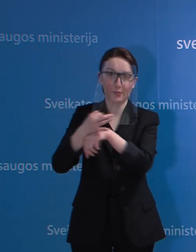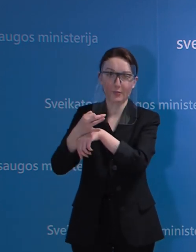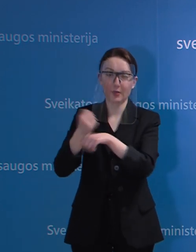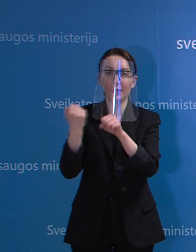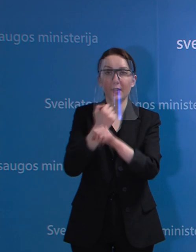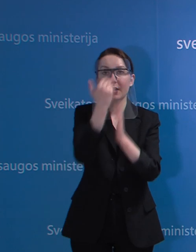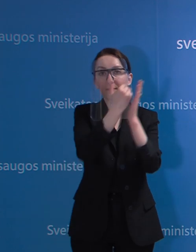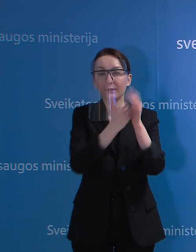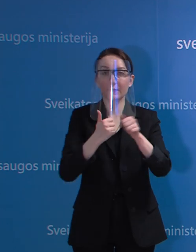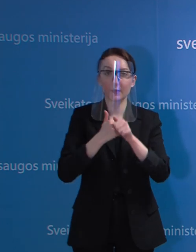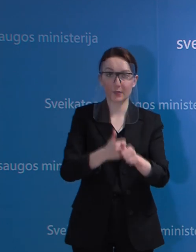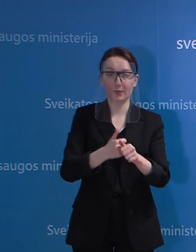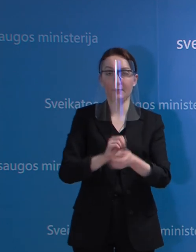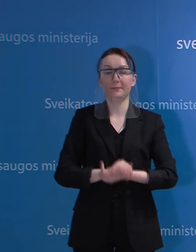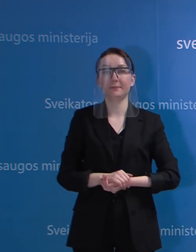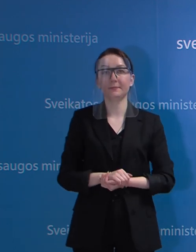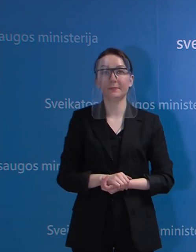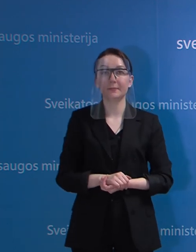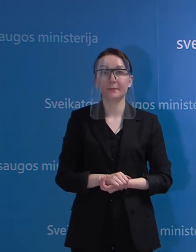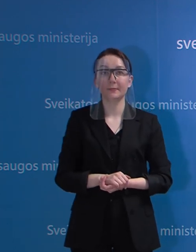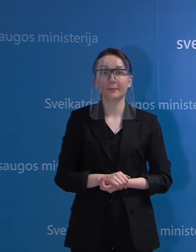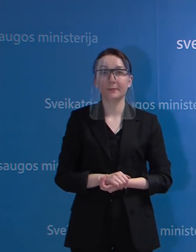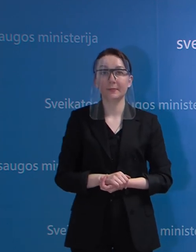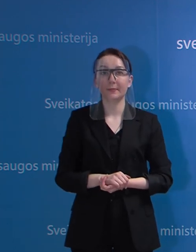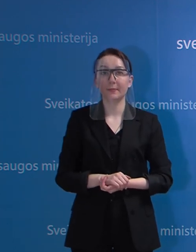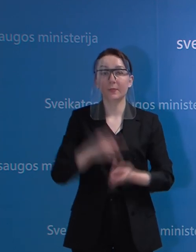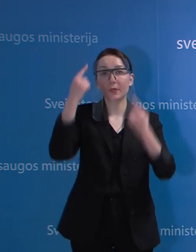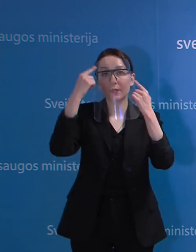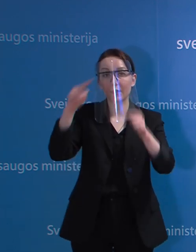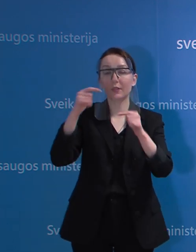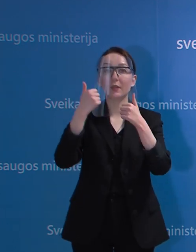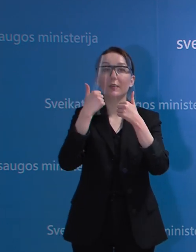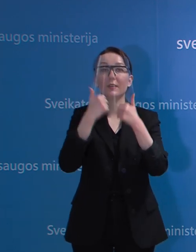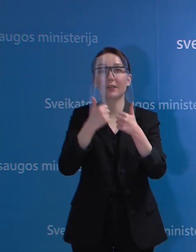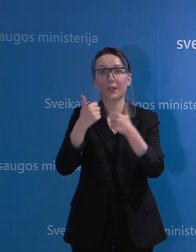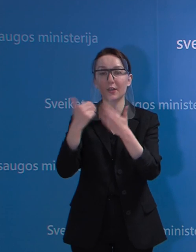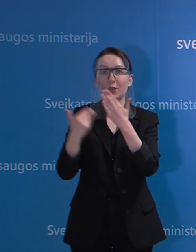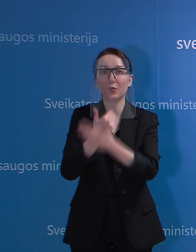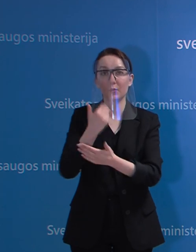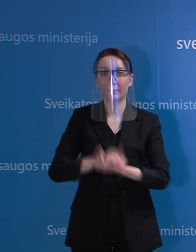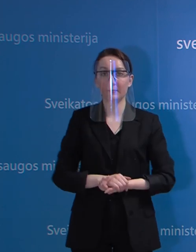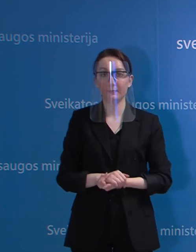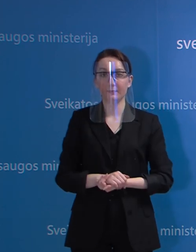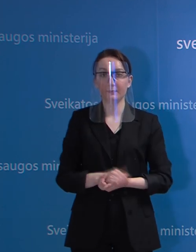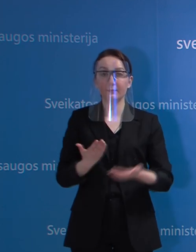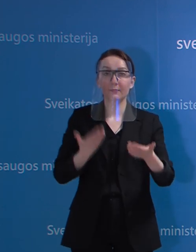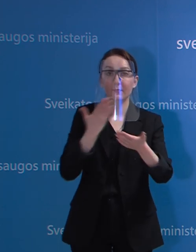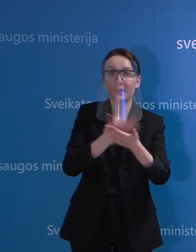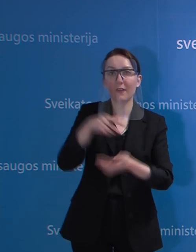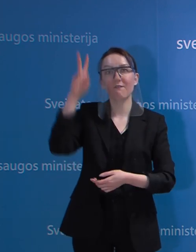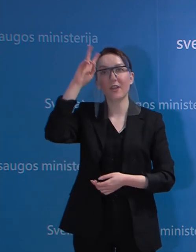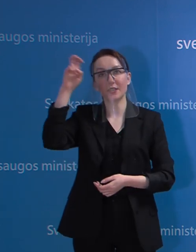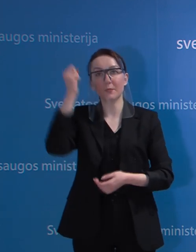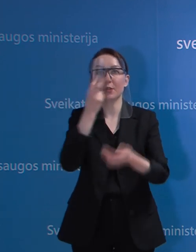laikytis tam tikrų taisyklių. Kita gera žinia. Šiandien valstybinė